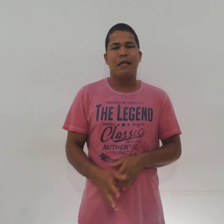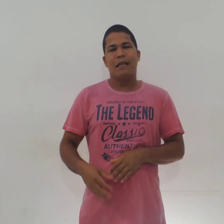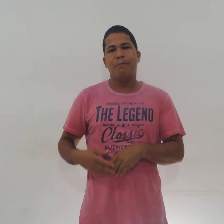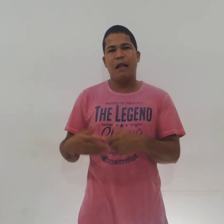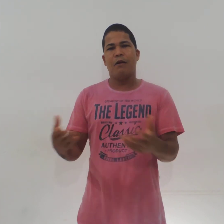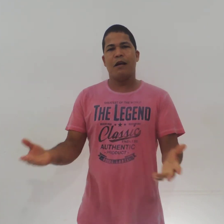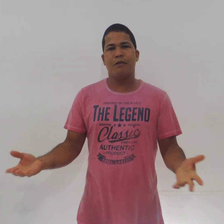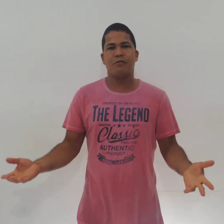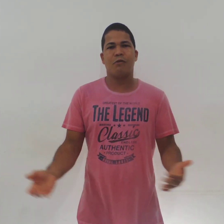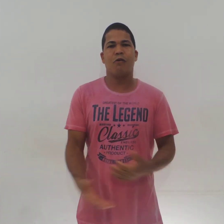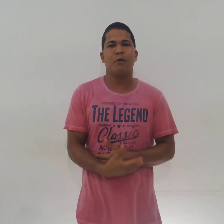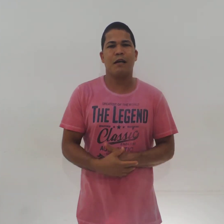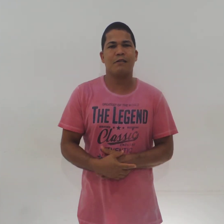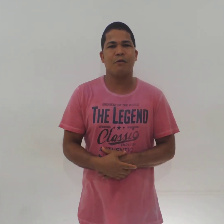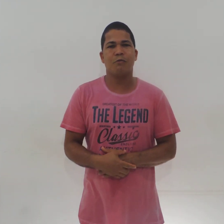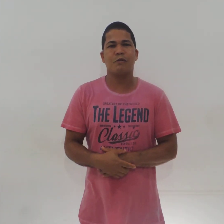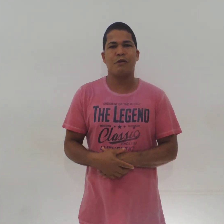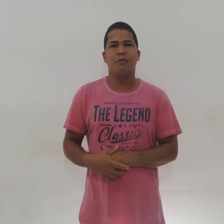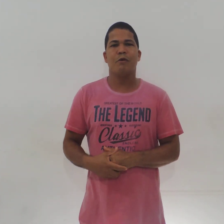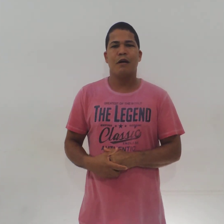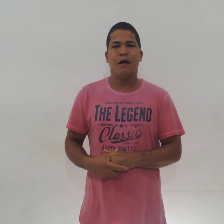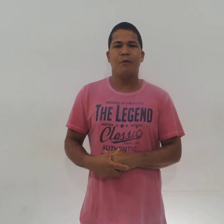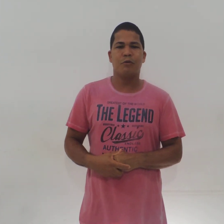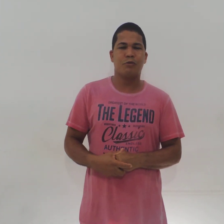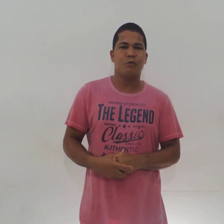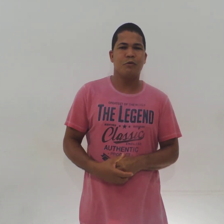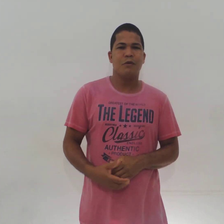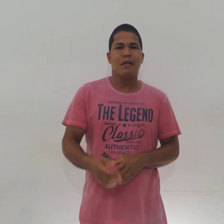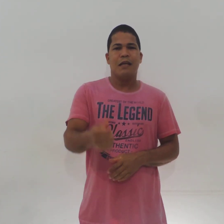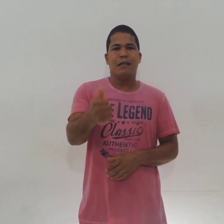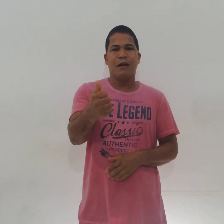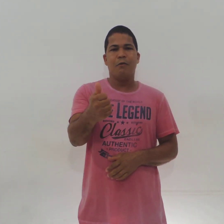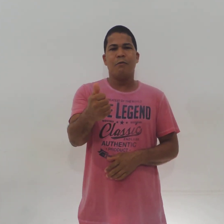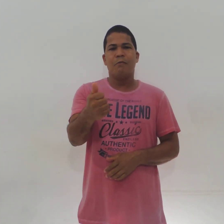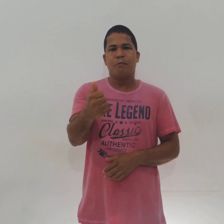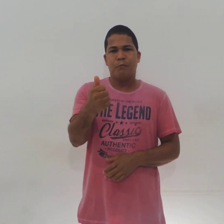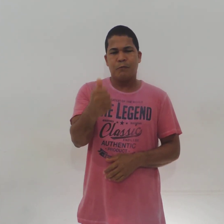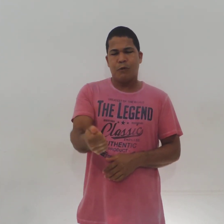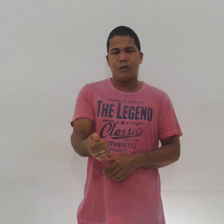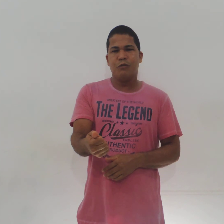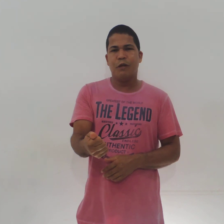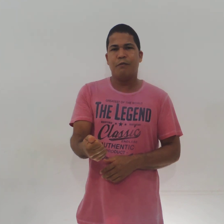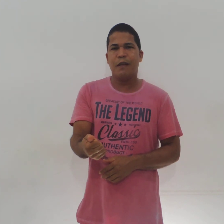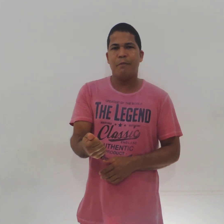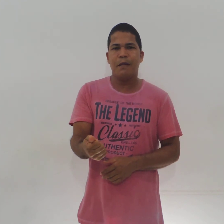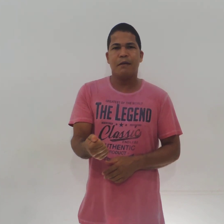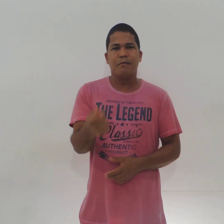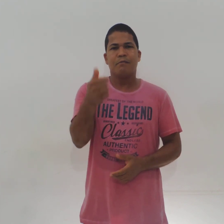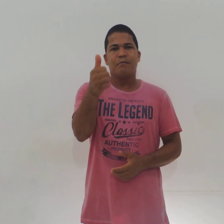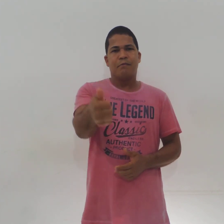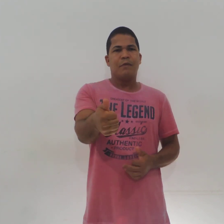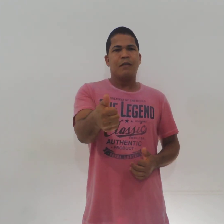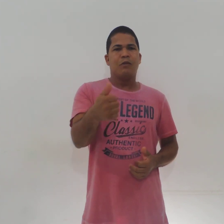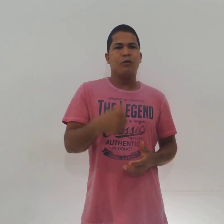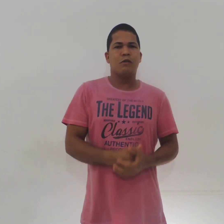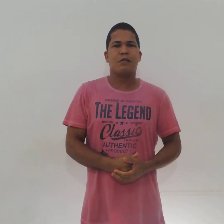e melhorando A sua comunicação com o seu amigo Então Continue firme Nos